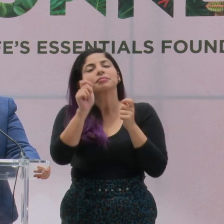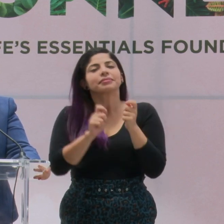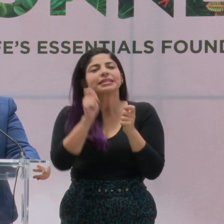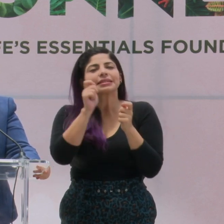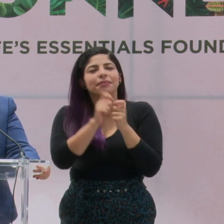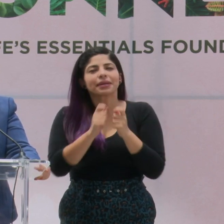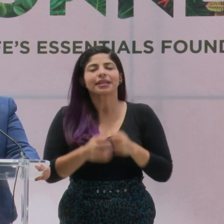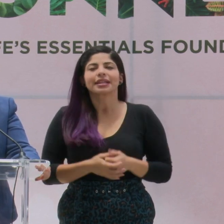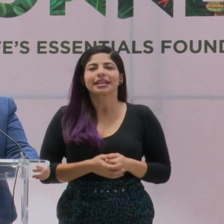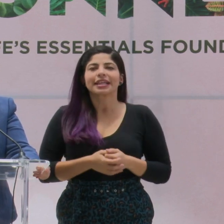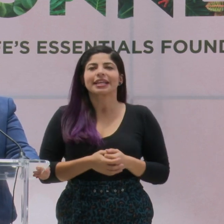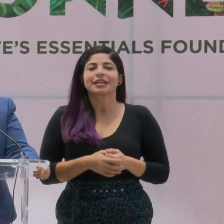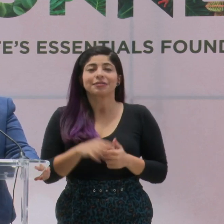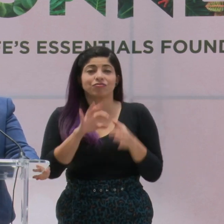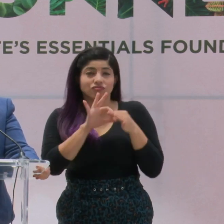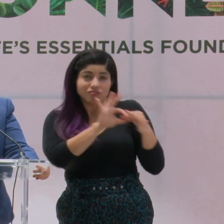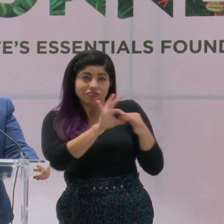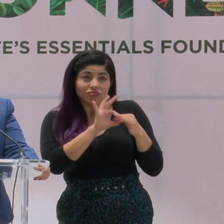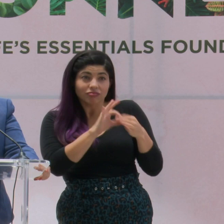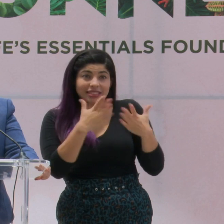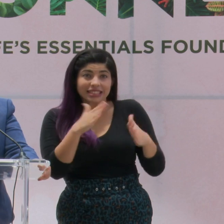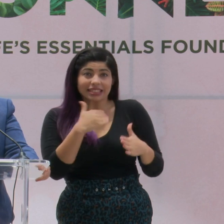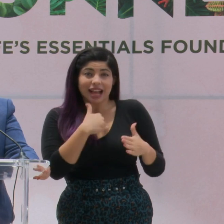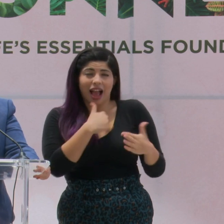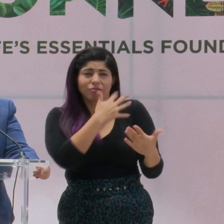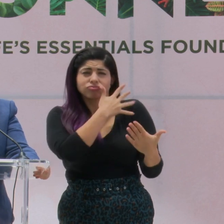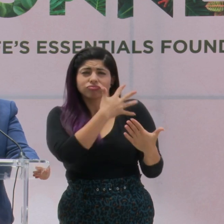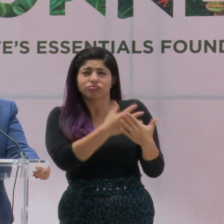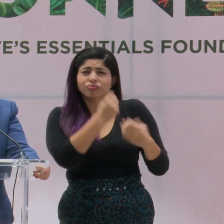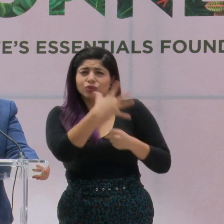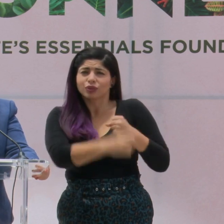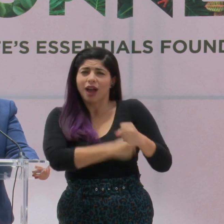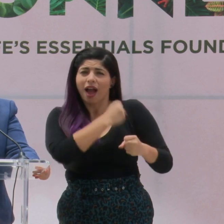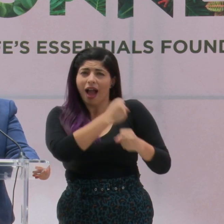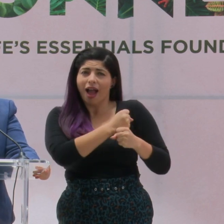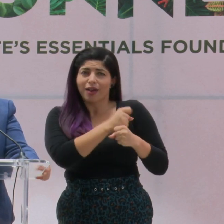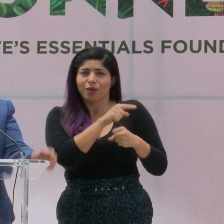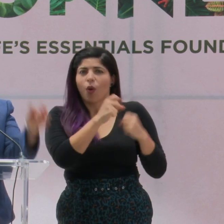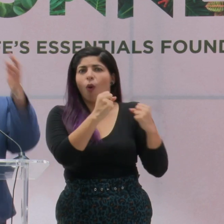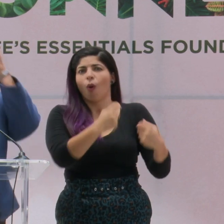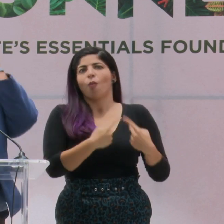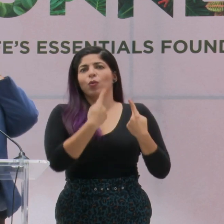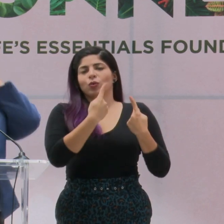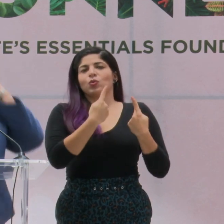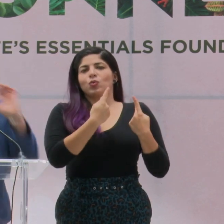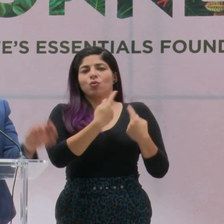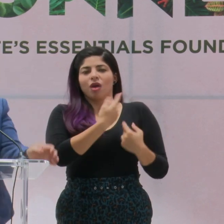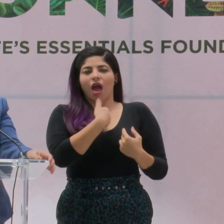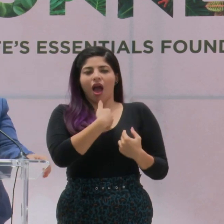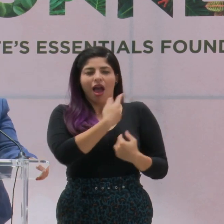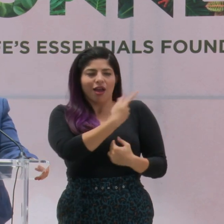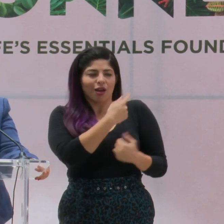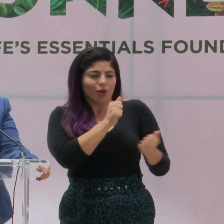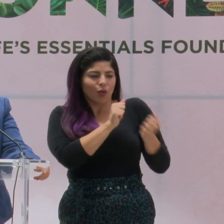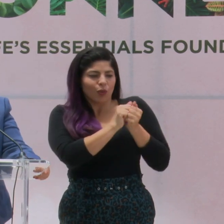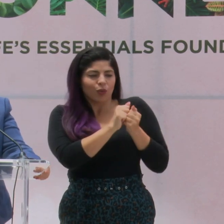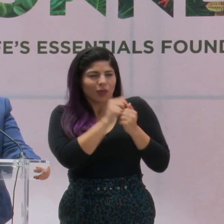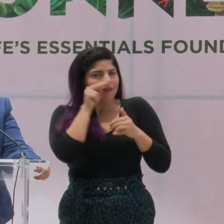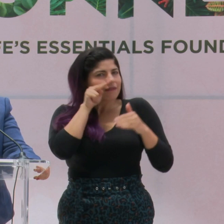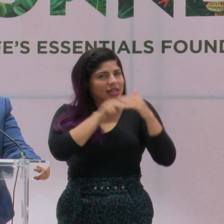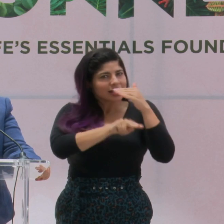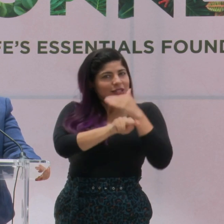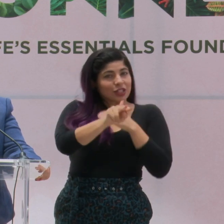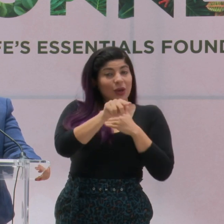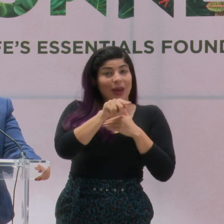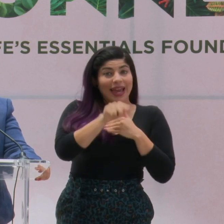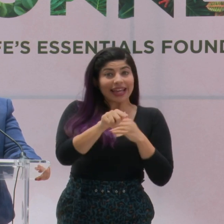Precisamente, esta alianza que tenemos desde hace tantos años, que nos ha permitido tener esta visión compartida, es